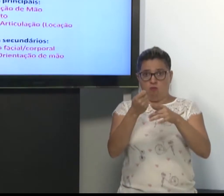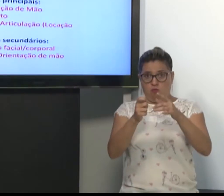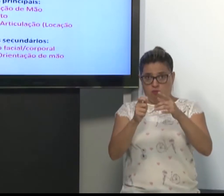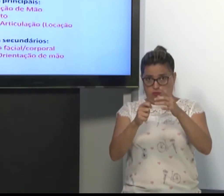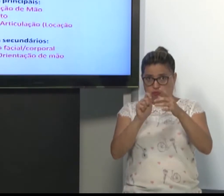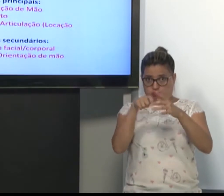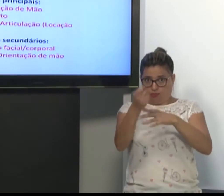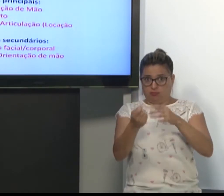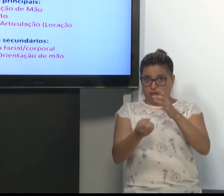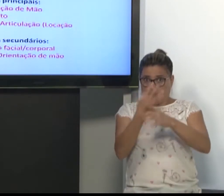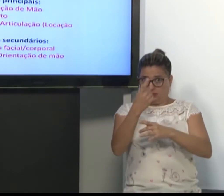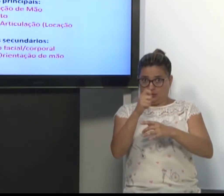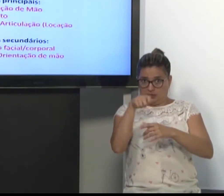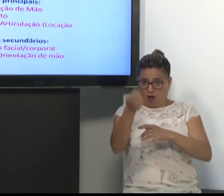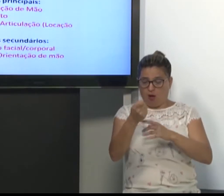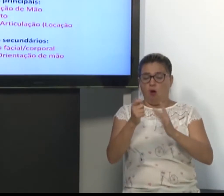Por exemplo, o sinal de namorar.